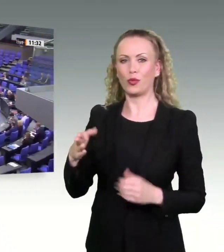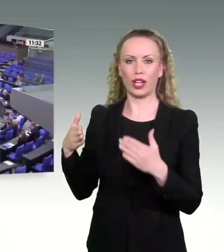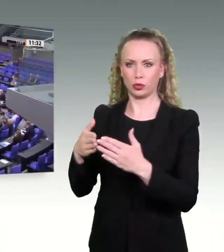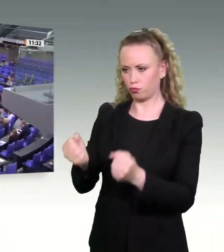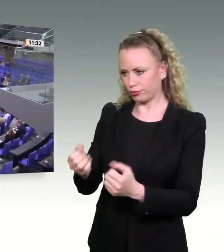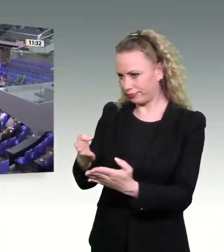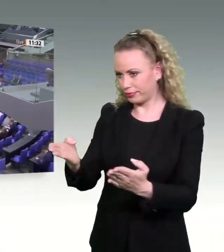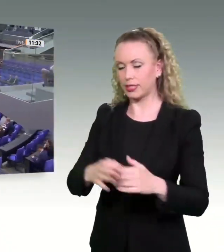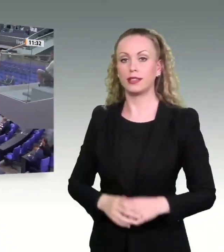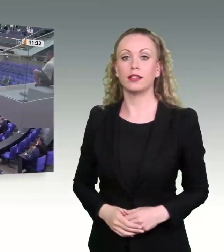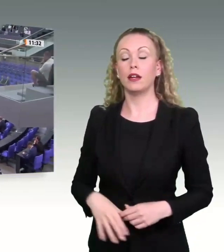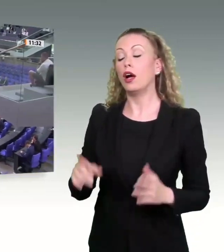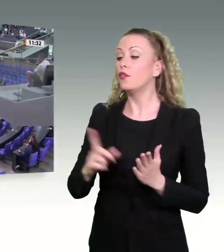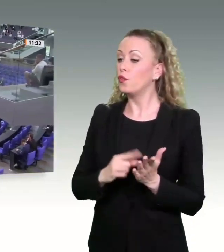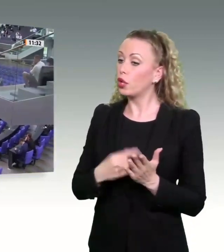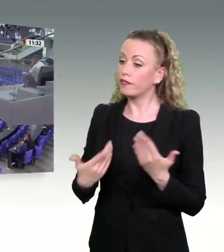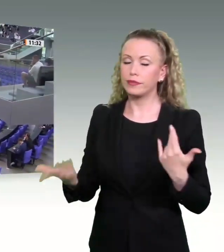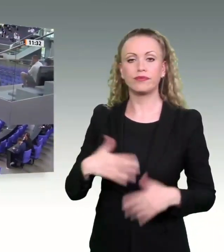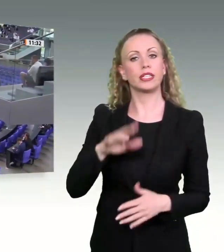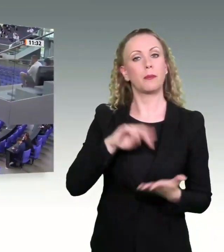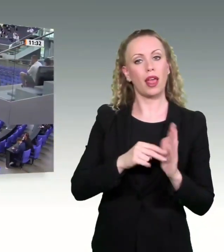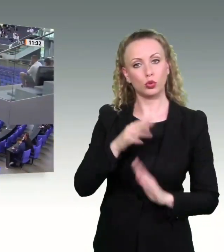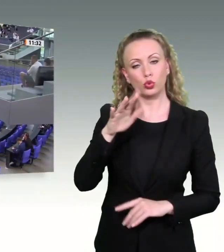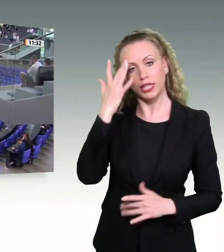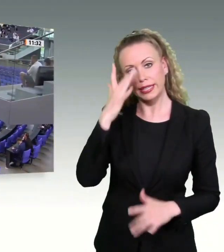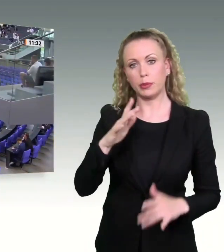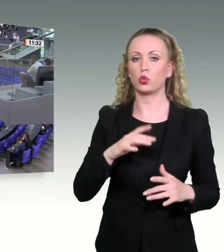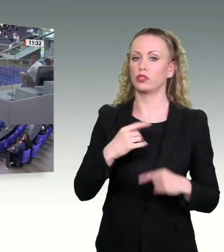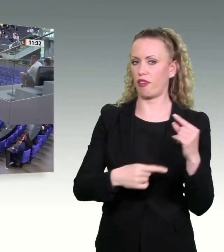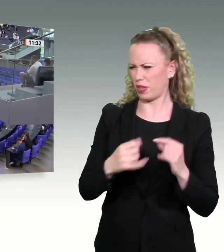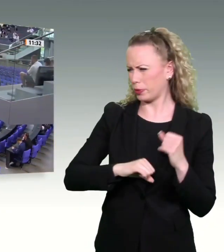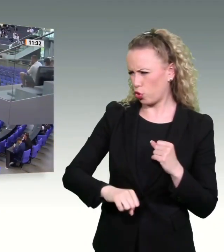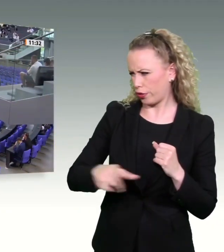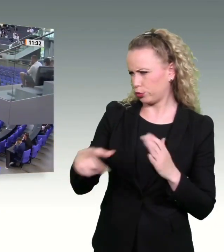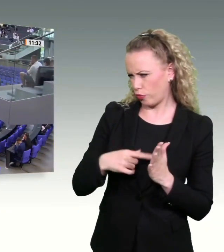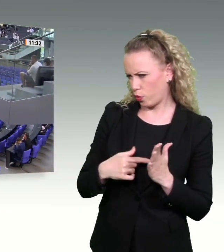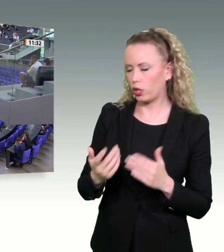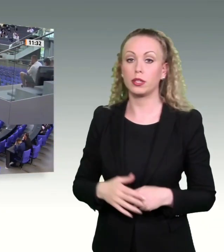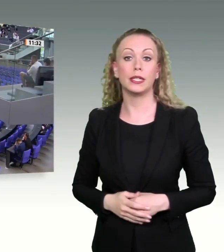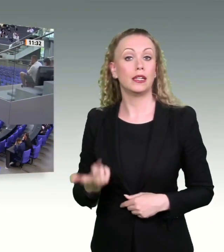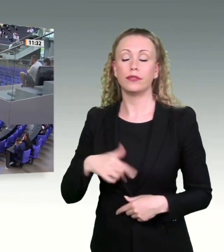fordern die Beschleunigung von Planungs und Genehmigungsverfahren. Wer möchte dem widersprechen?